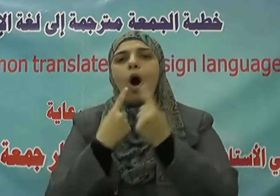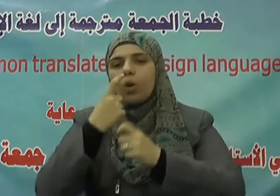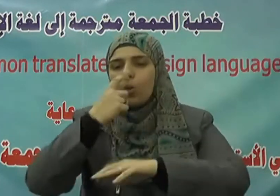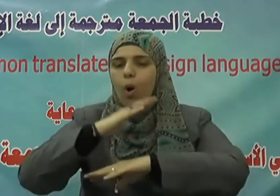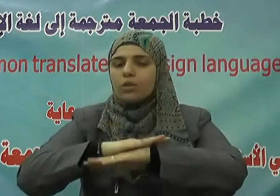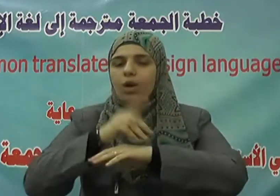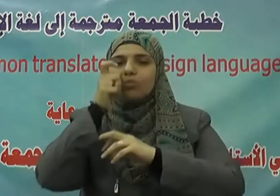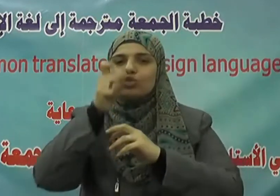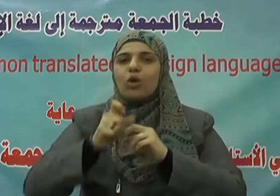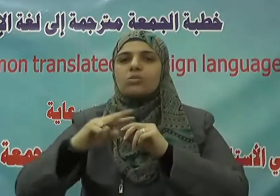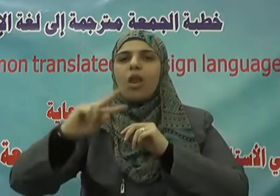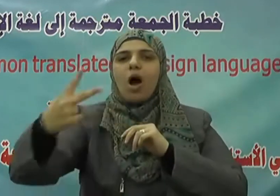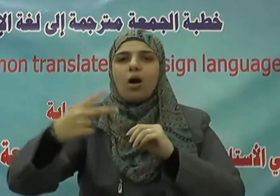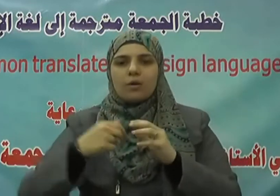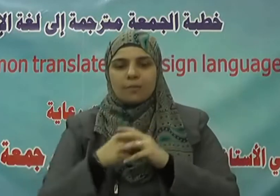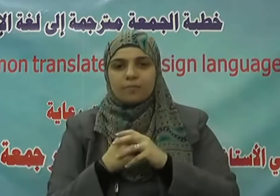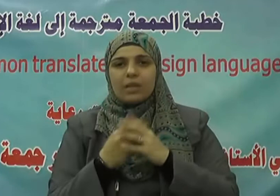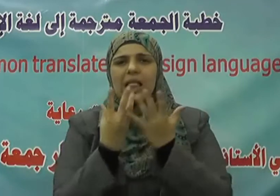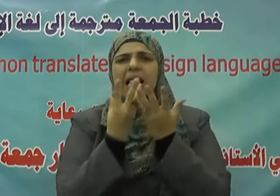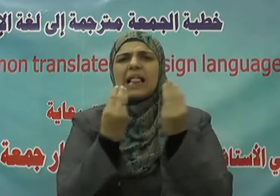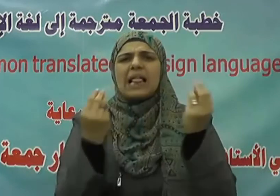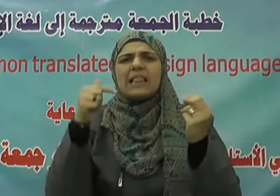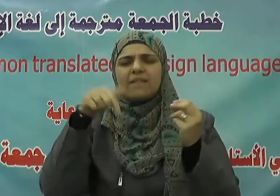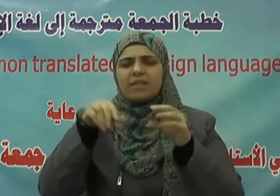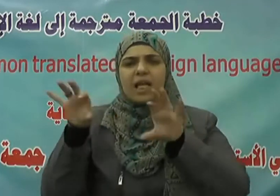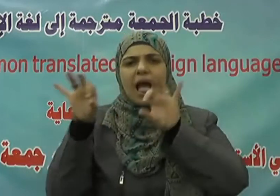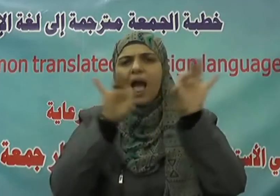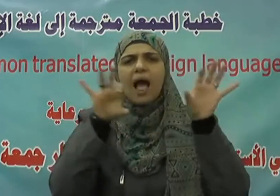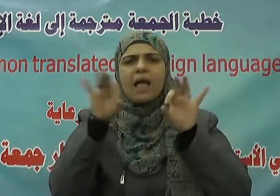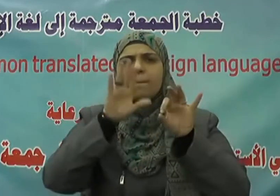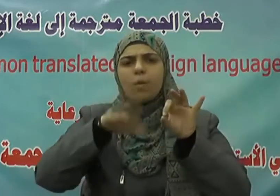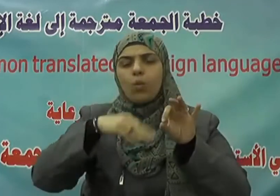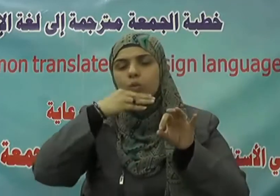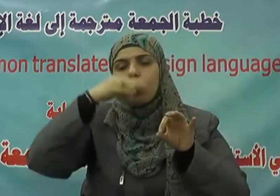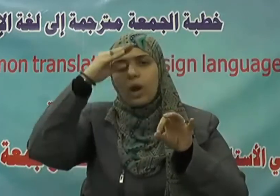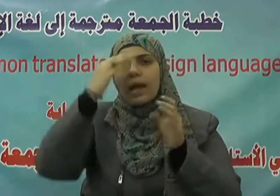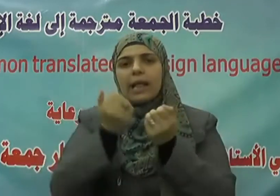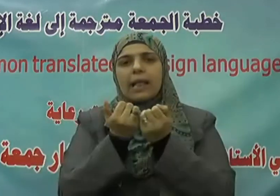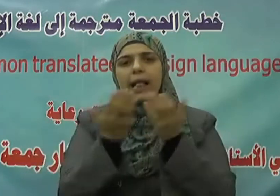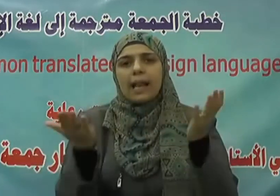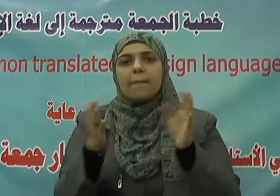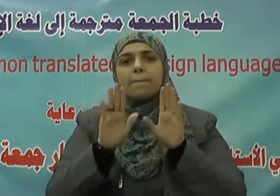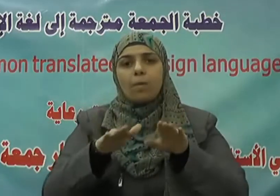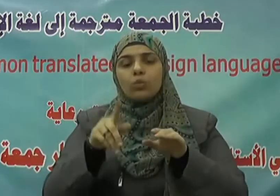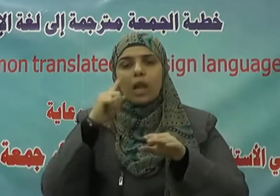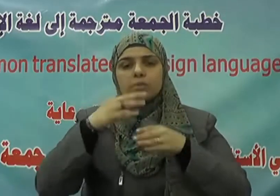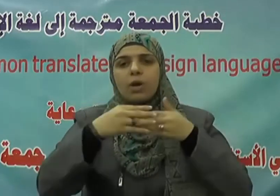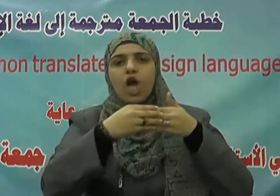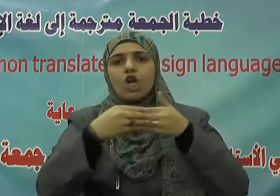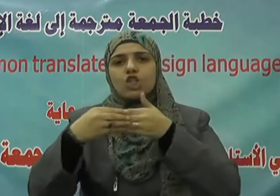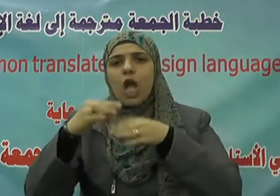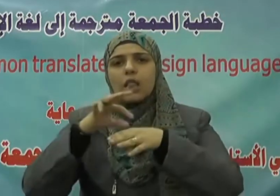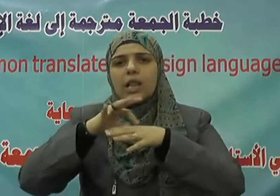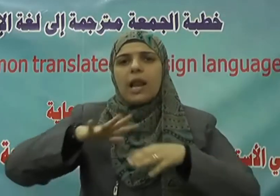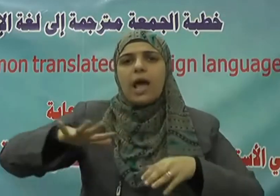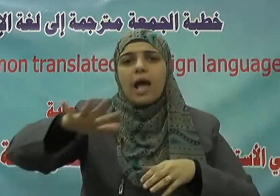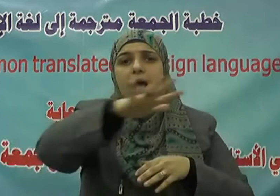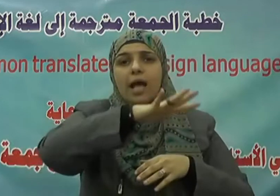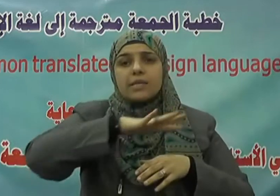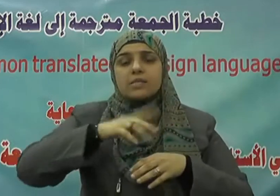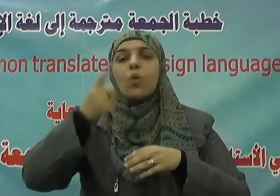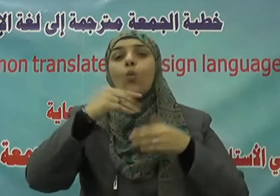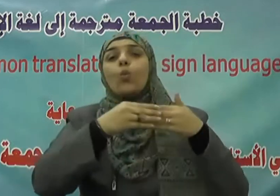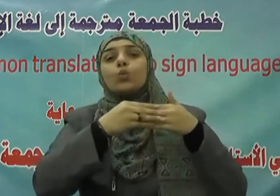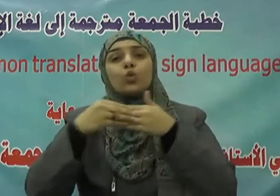فكثير من آيات القرآن الكريم ترشد الأمة بل ترشد